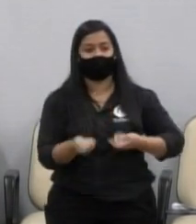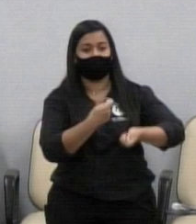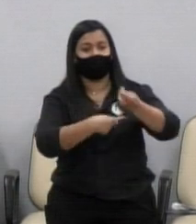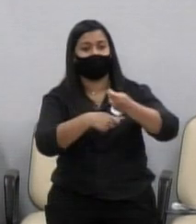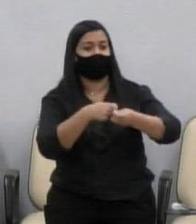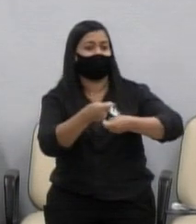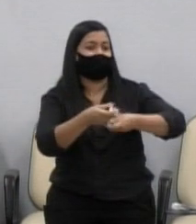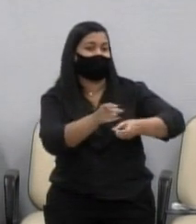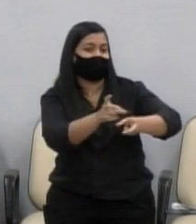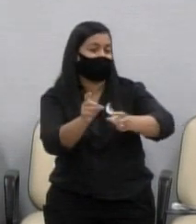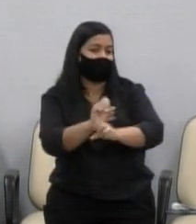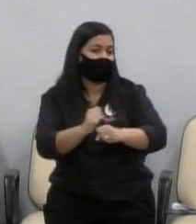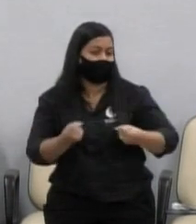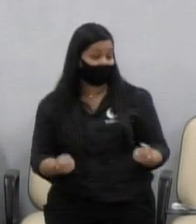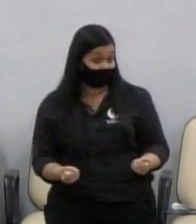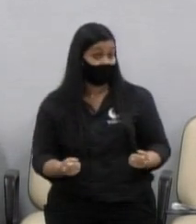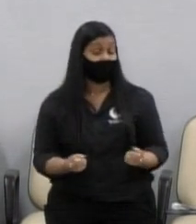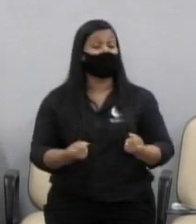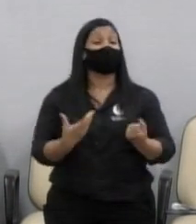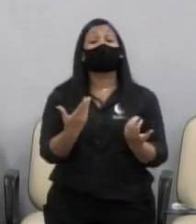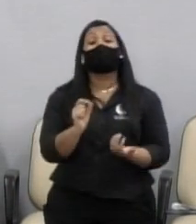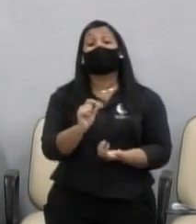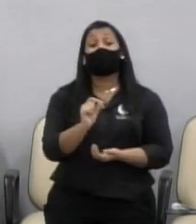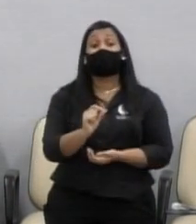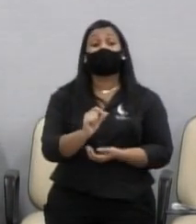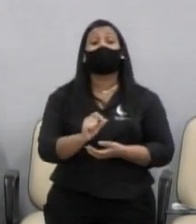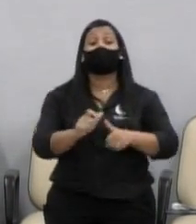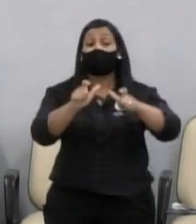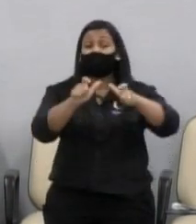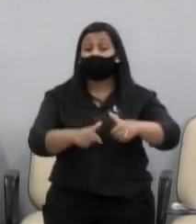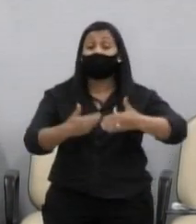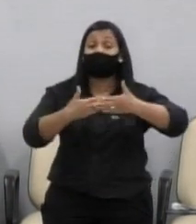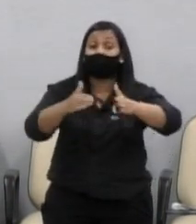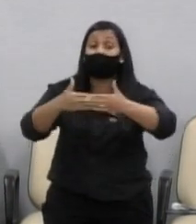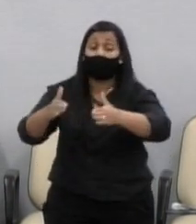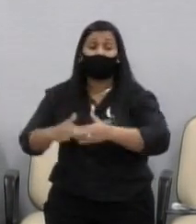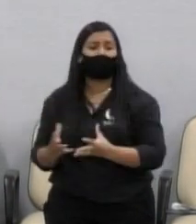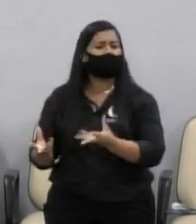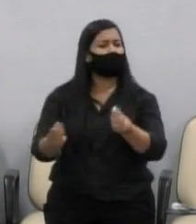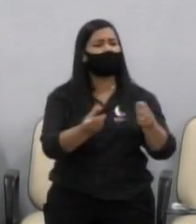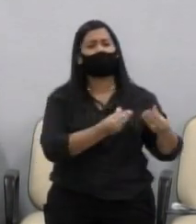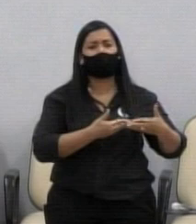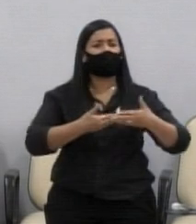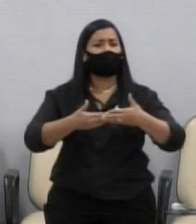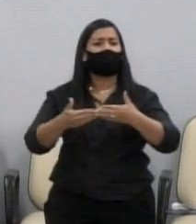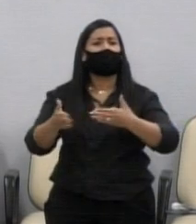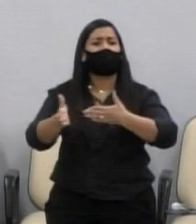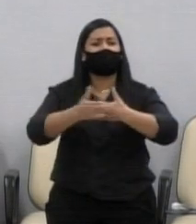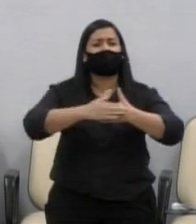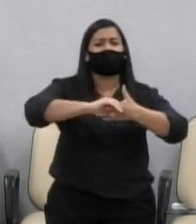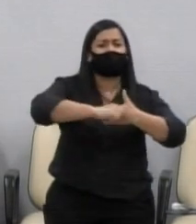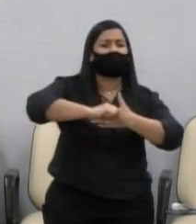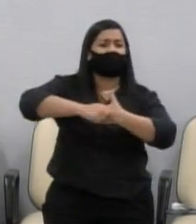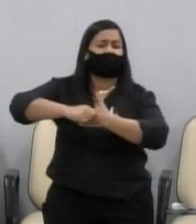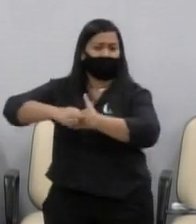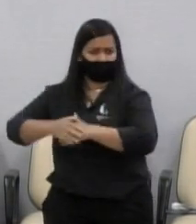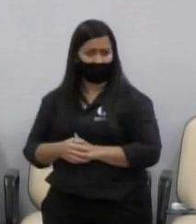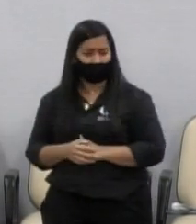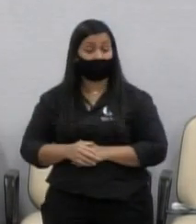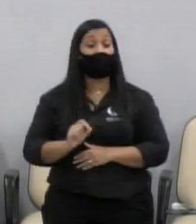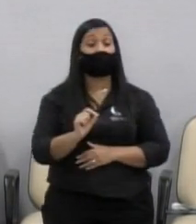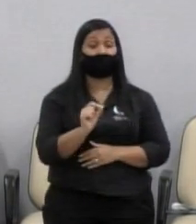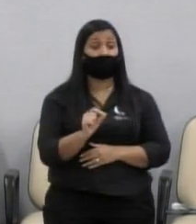comércios que estão sendo prejudicados, pois muitos estão fechando as portas, demitindo funcionários e